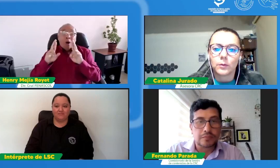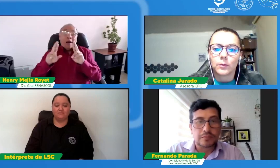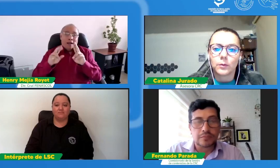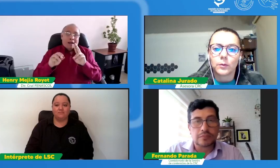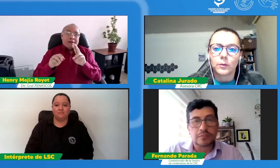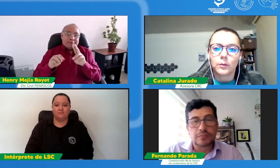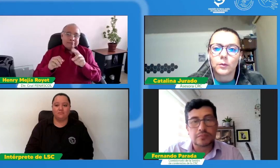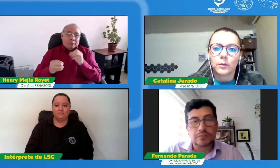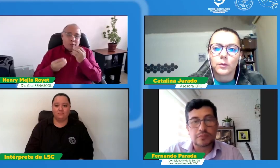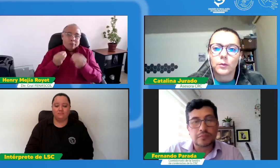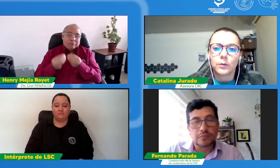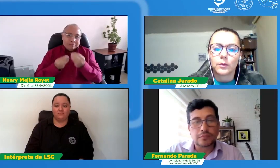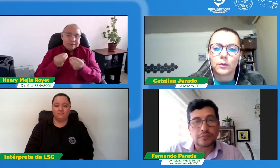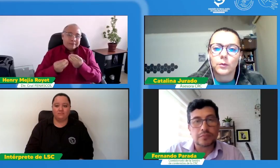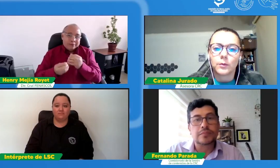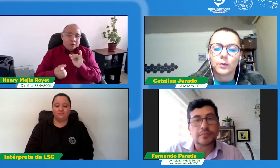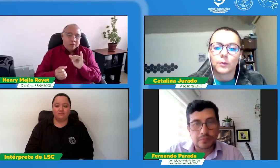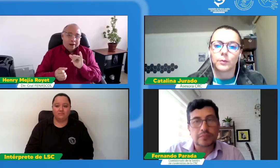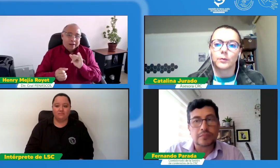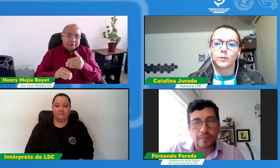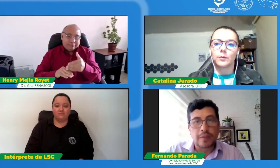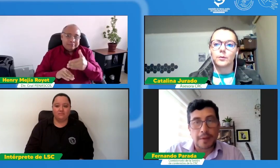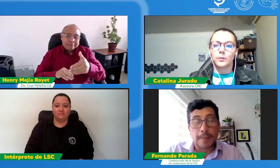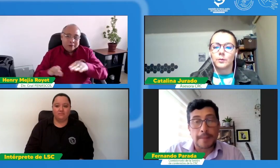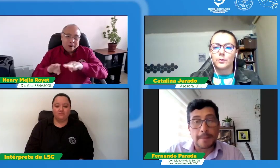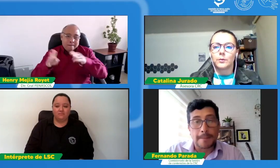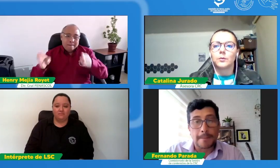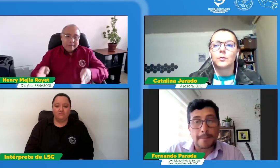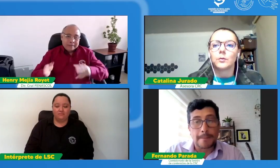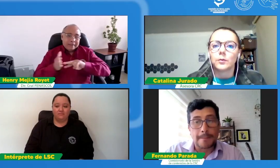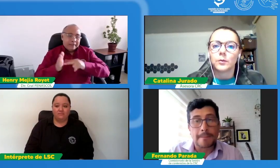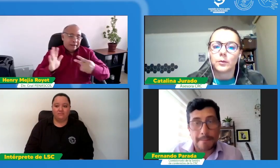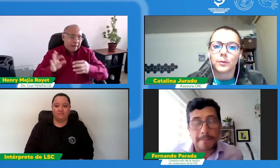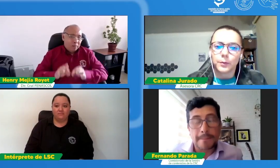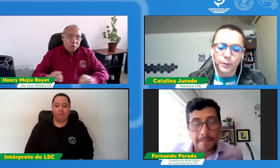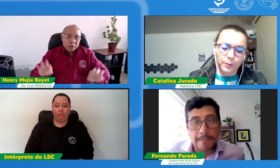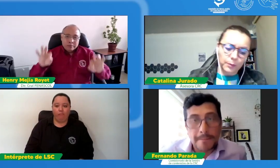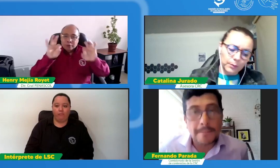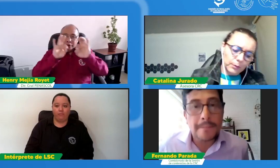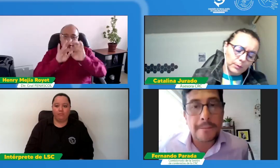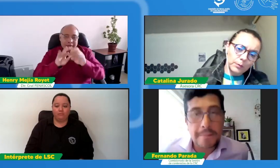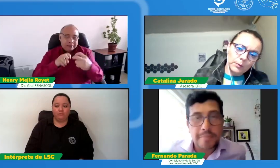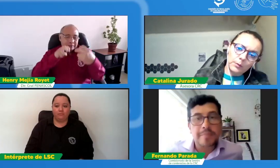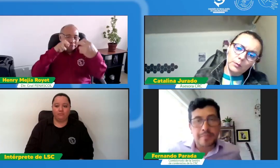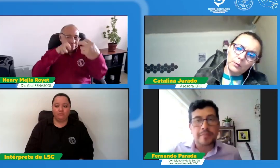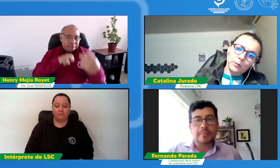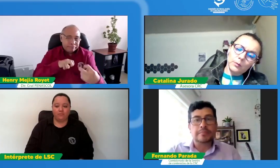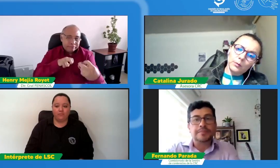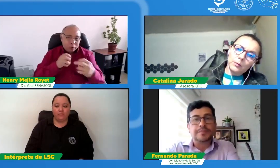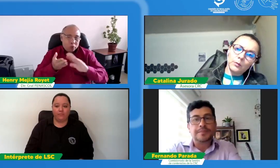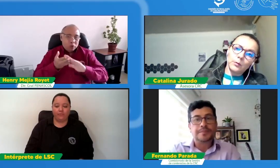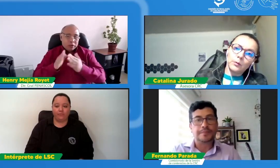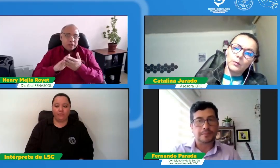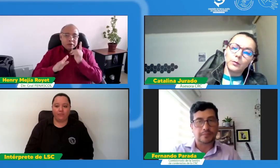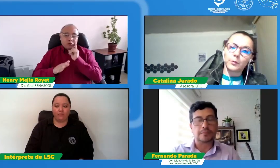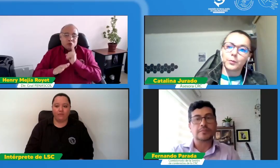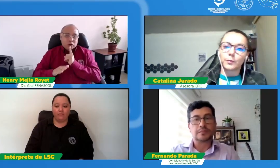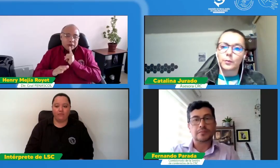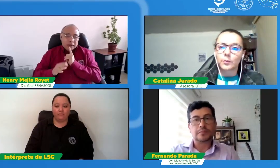establecer una mesa con estos operadores de los canales es importantísimo sentarnos a